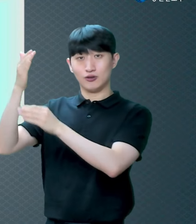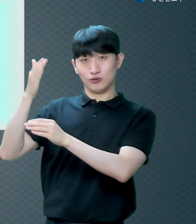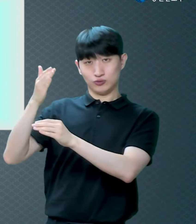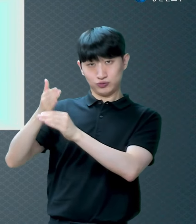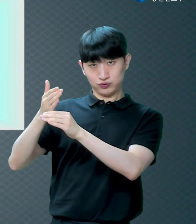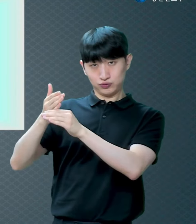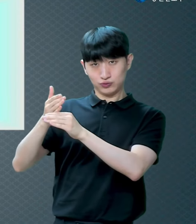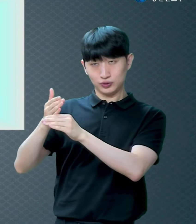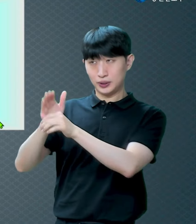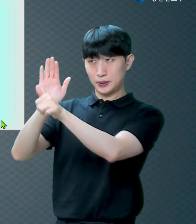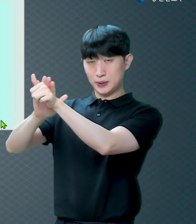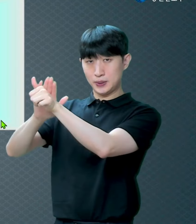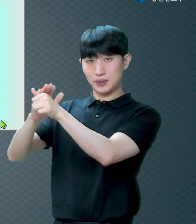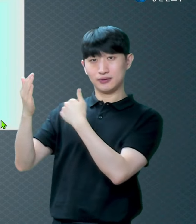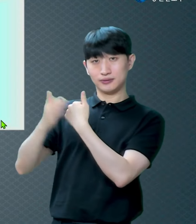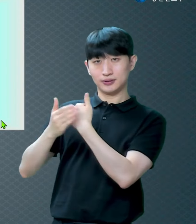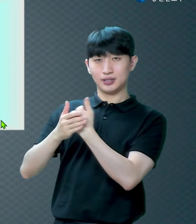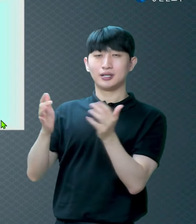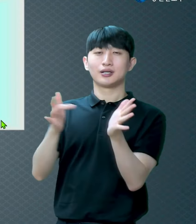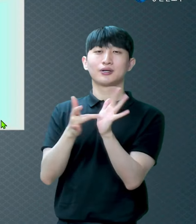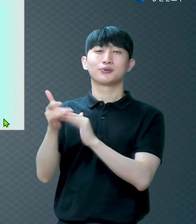꼭 기억하셔야 돼요